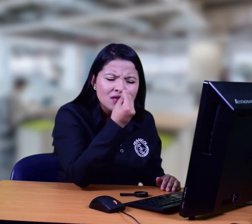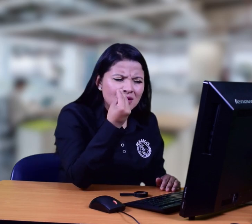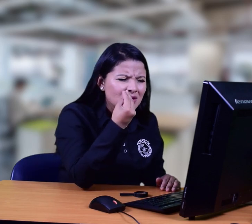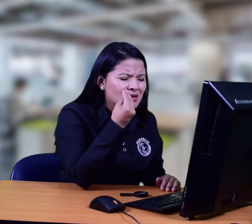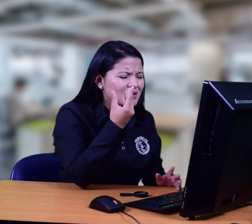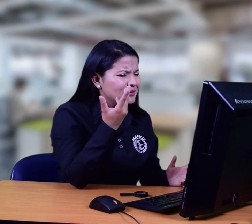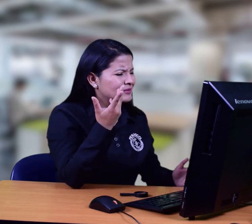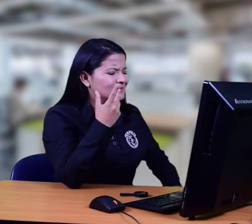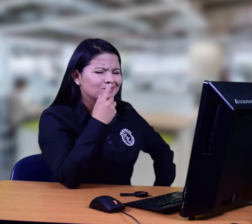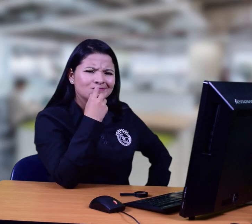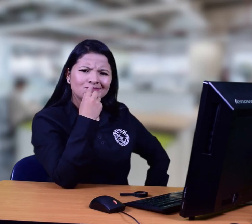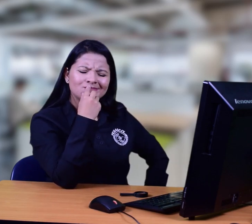¿Será ambición?